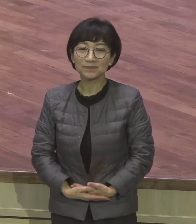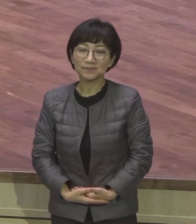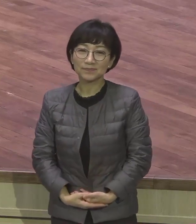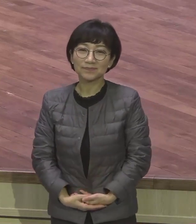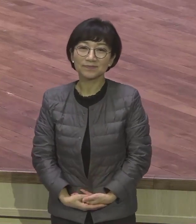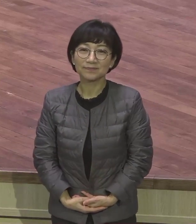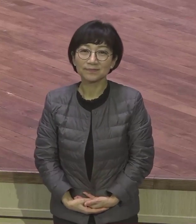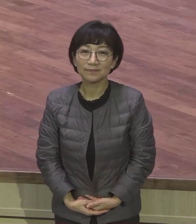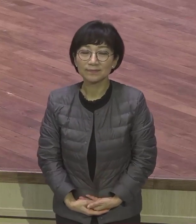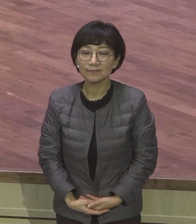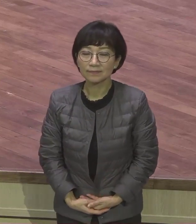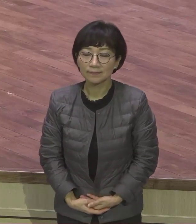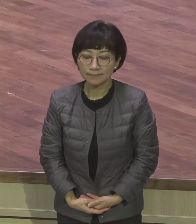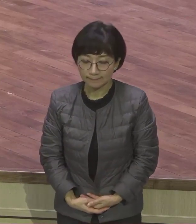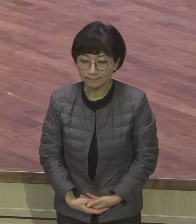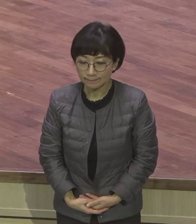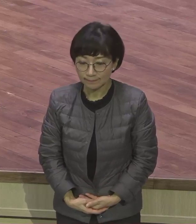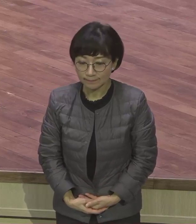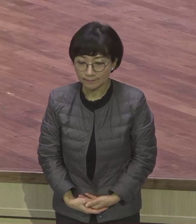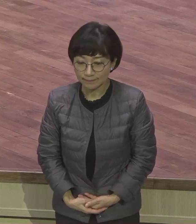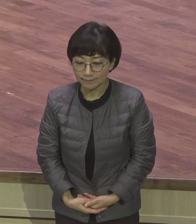이스라엘 백성들은 잔여